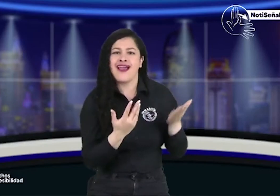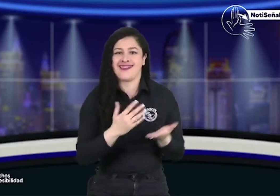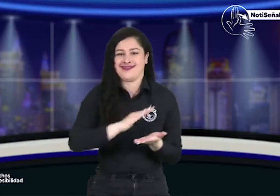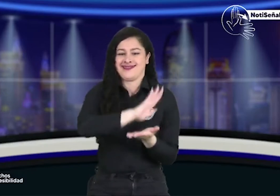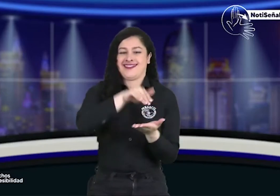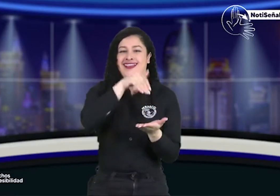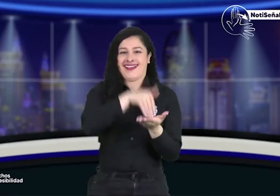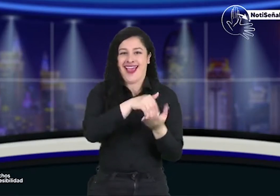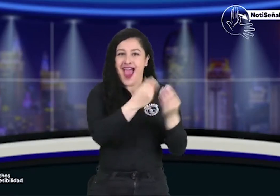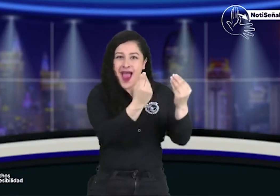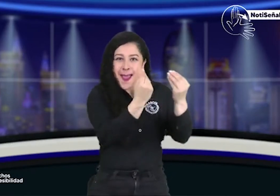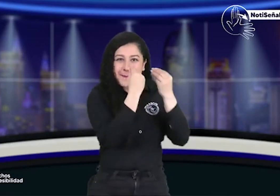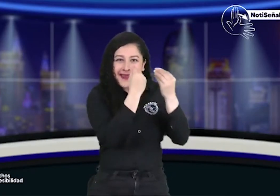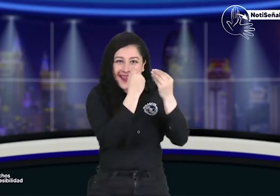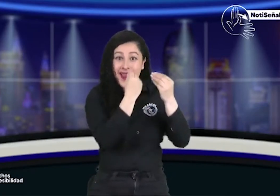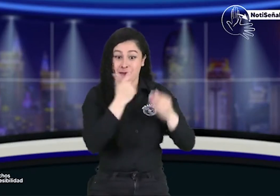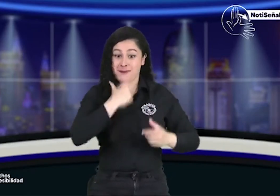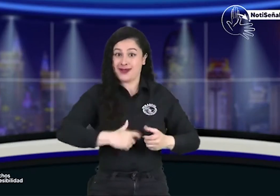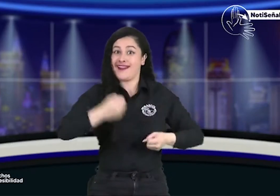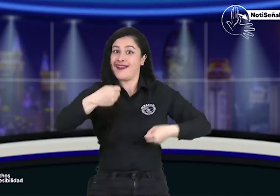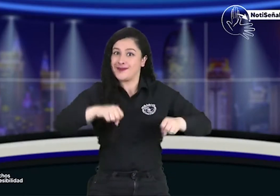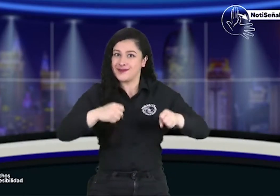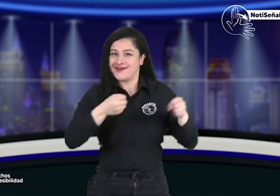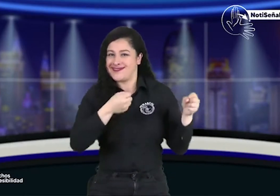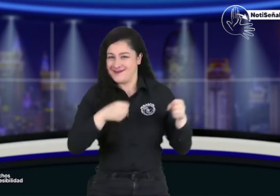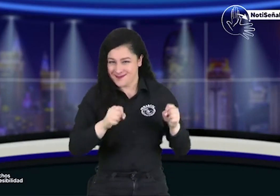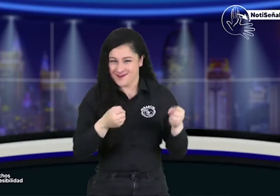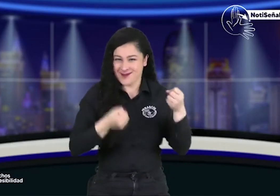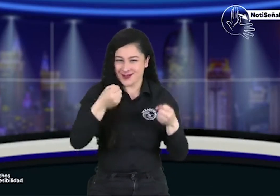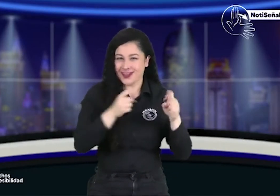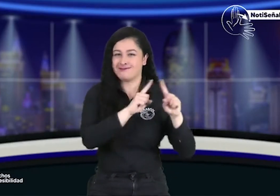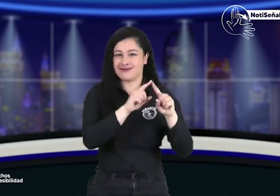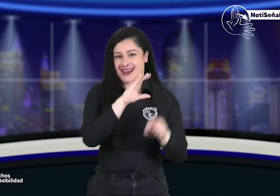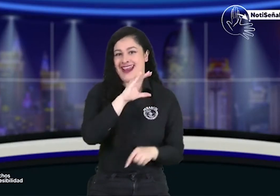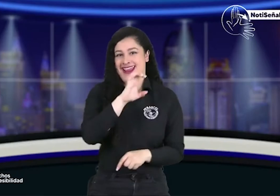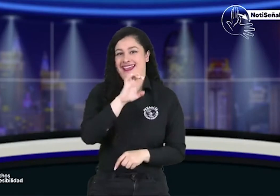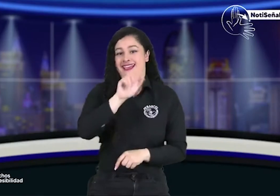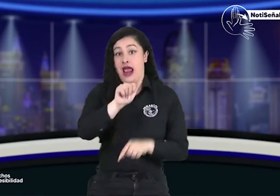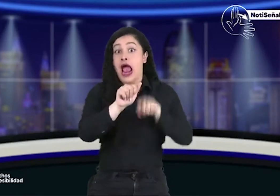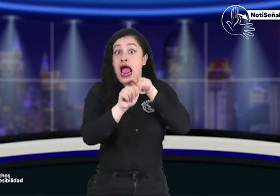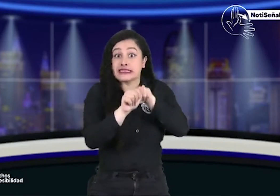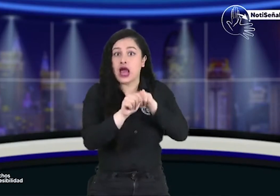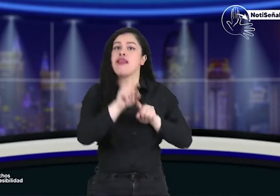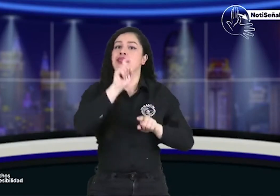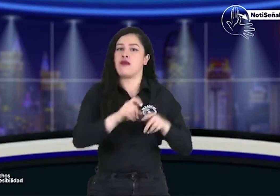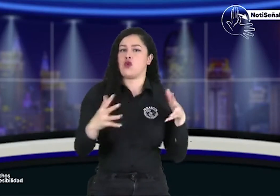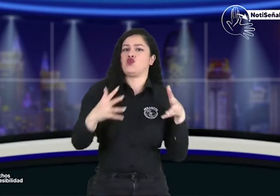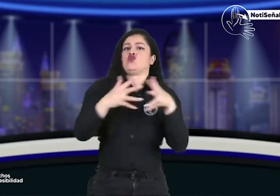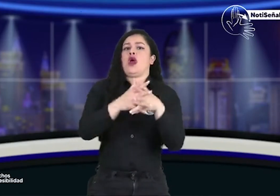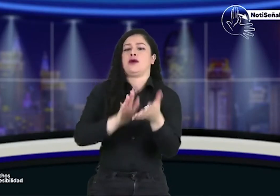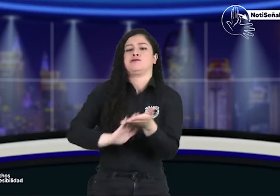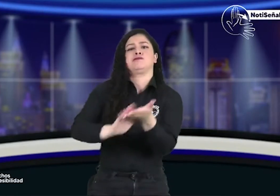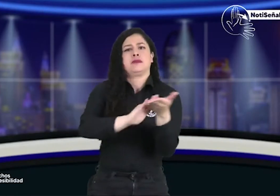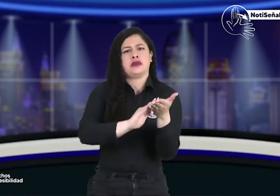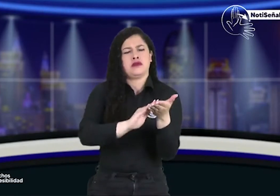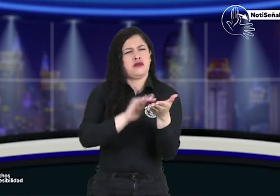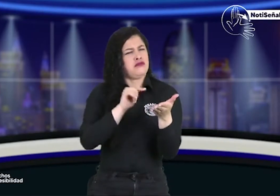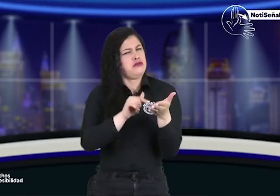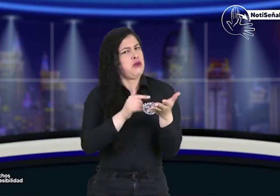resolución y como en estos centros de enseñanza automovilística los CA tienen